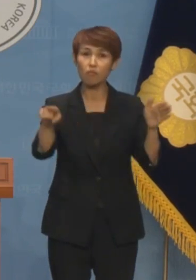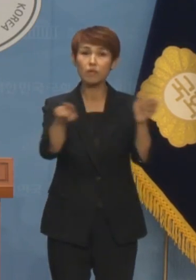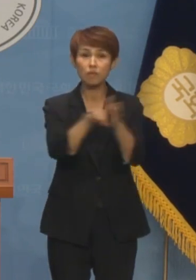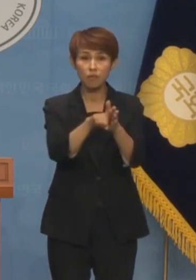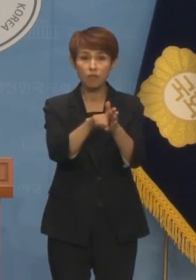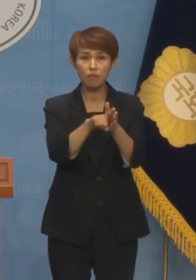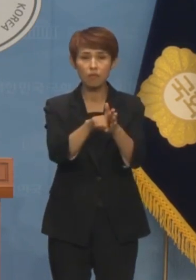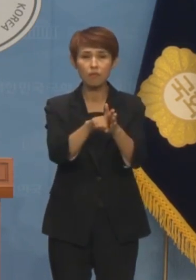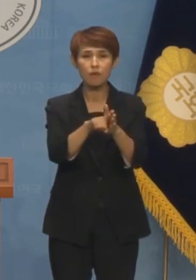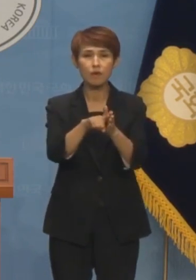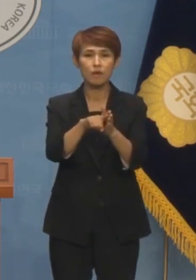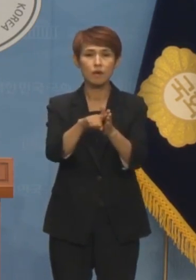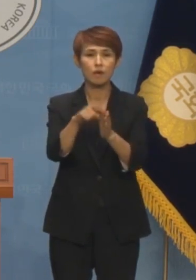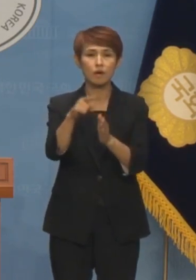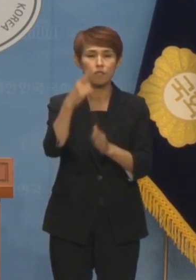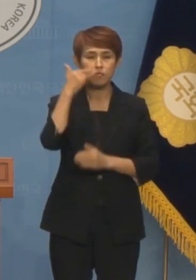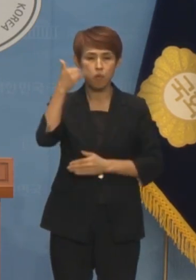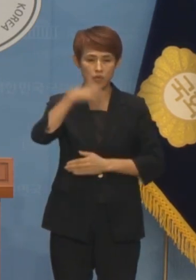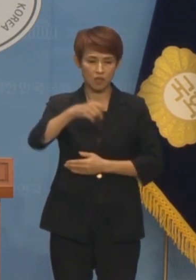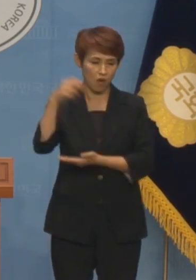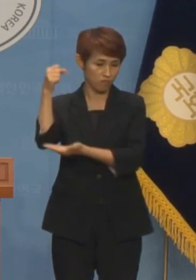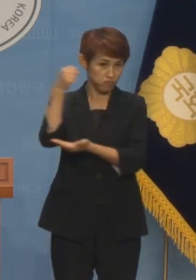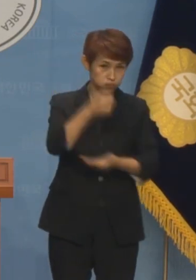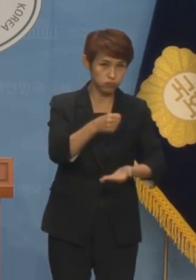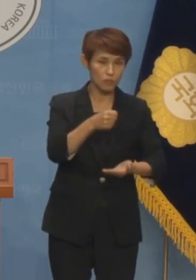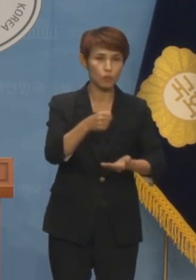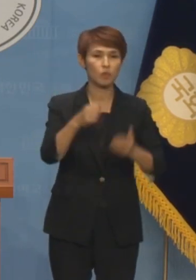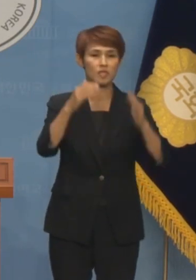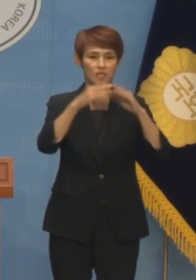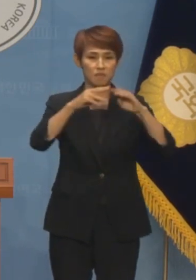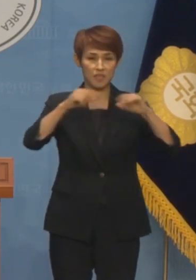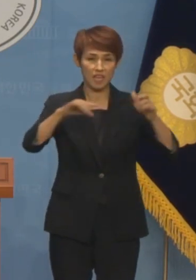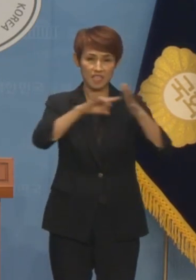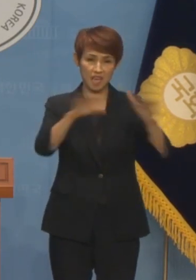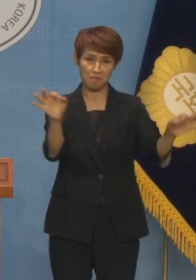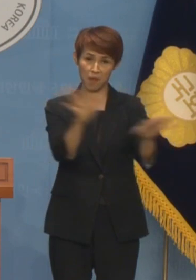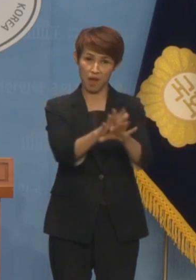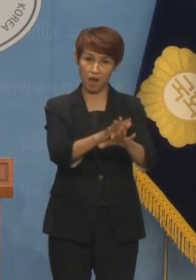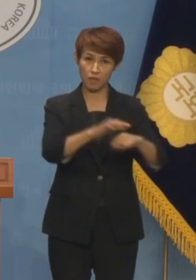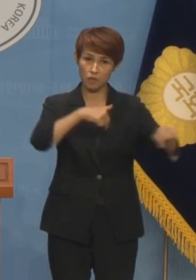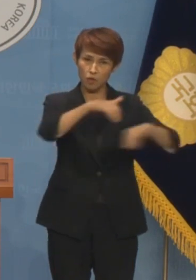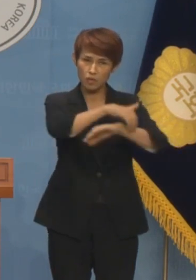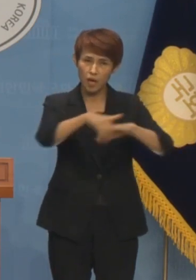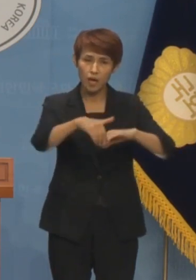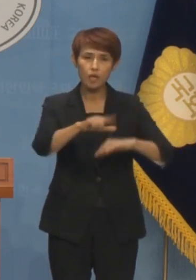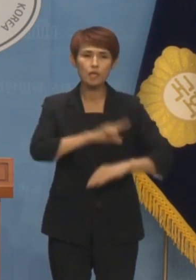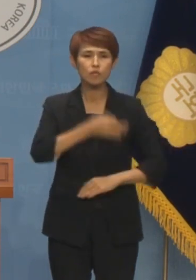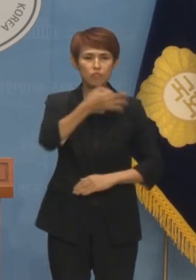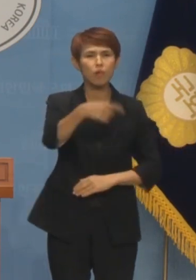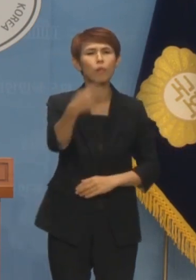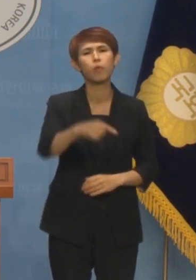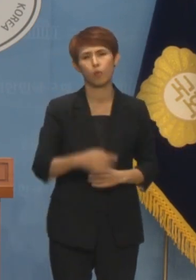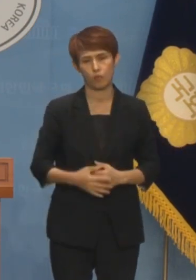상속세와 종부세를 아예 없애자라는 정책은 무엇이라고 불러야 합니까?